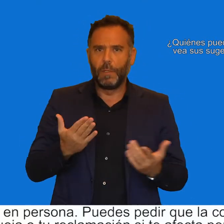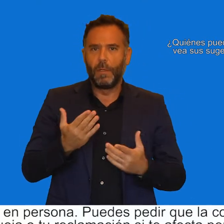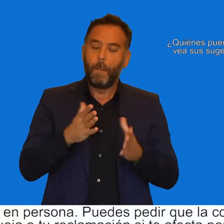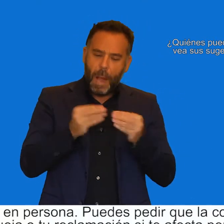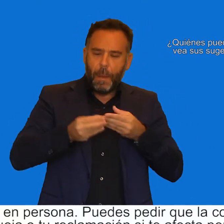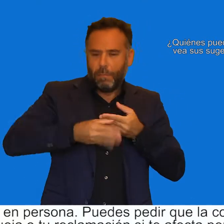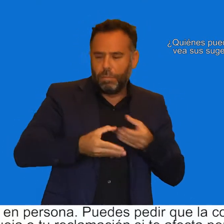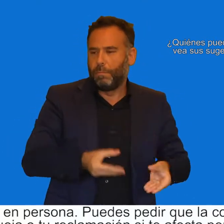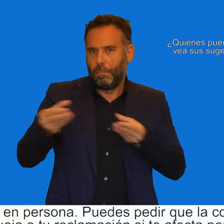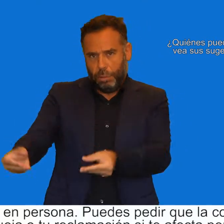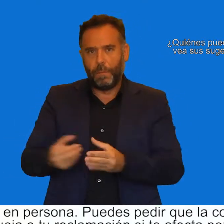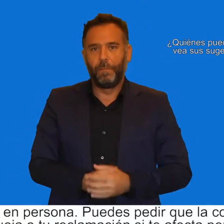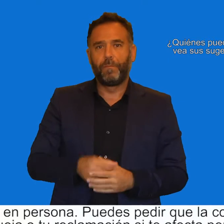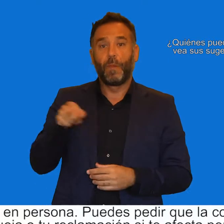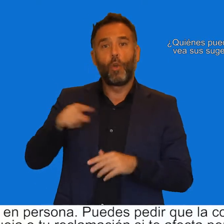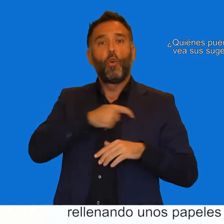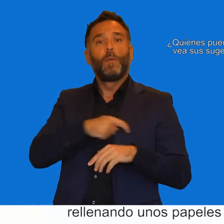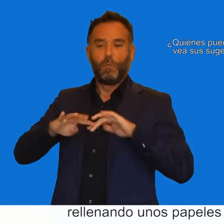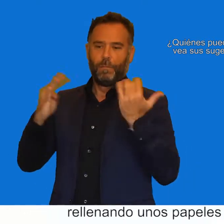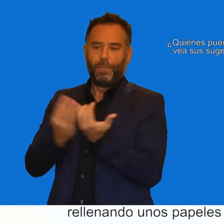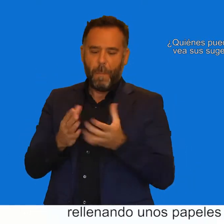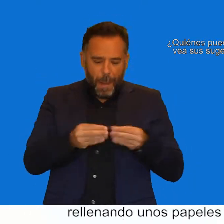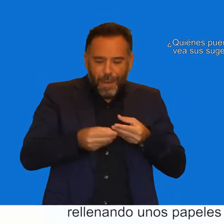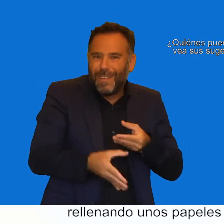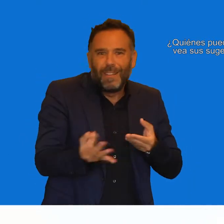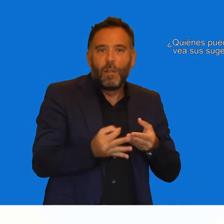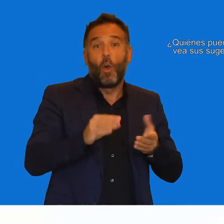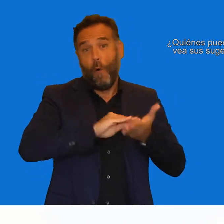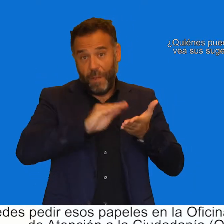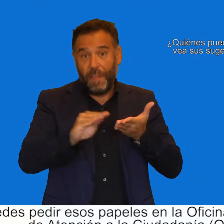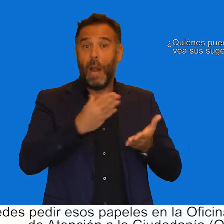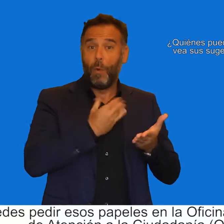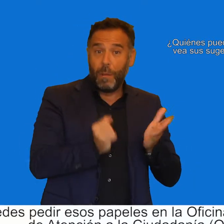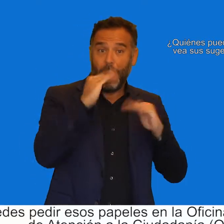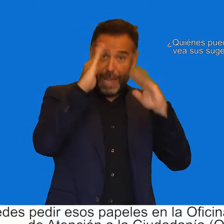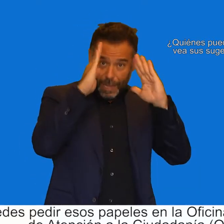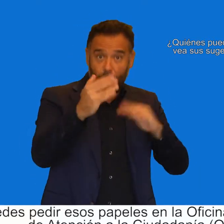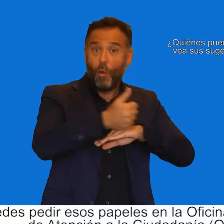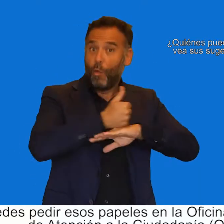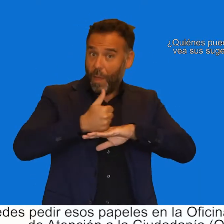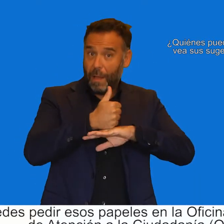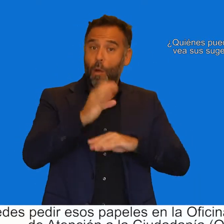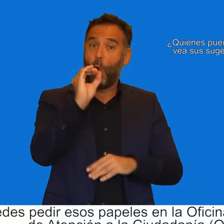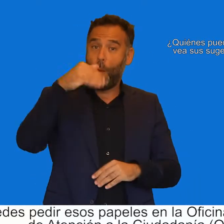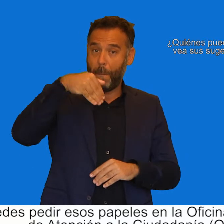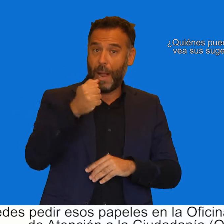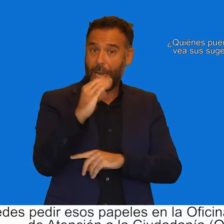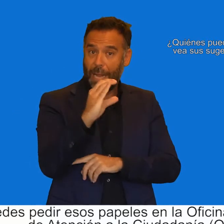o tu reclamación si te afecta personalmente, rellenando unos papeles. Puedes pedir esos papeles en las oficinas municipales de